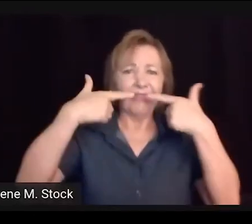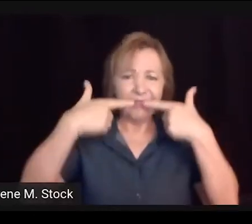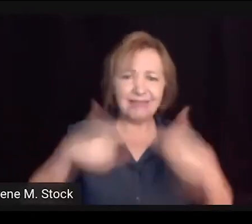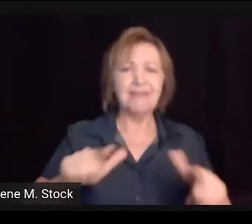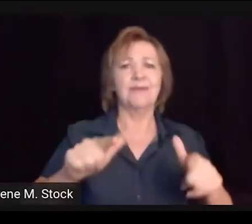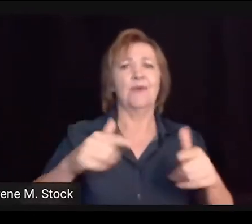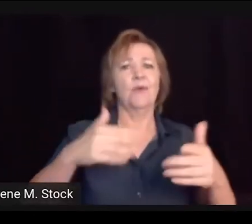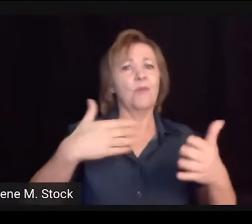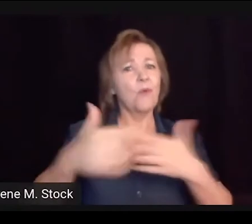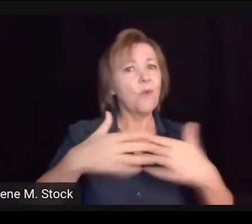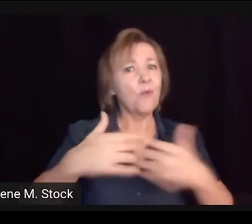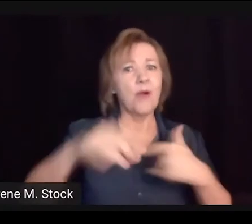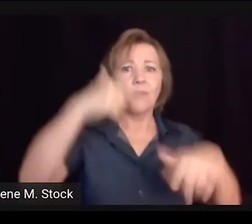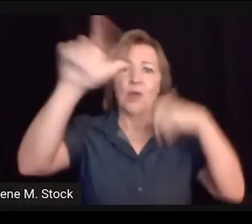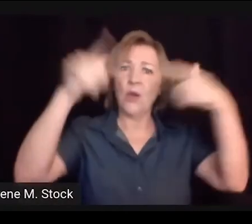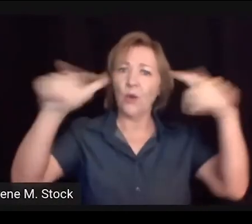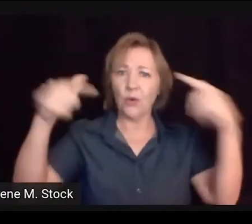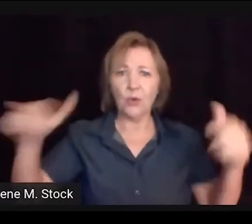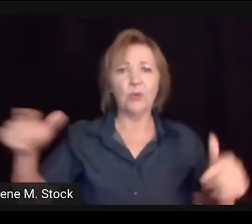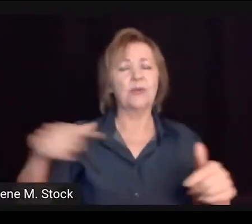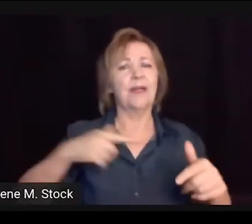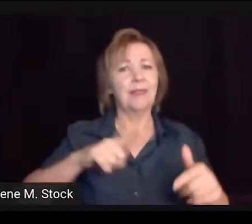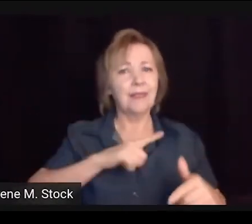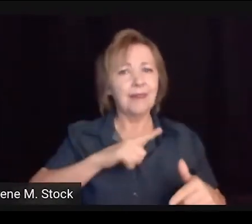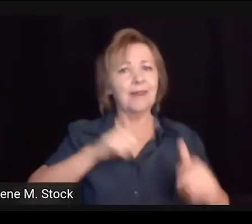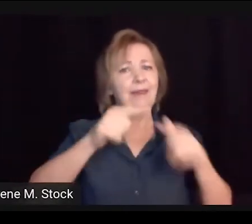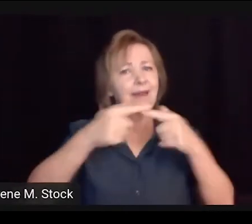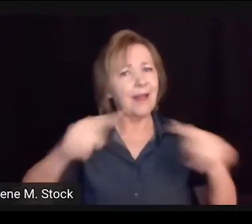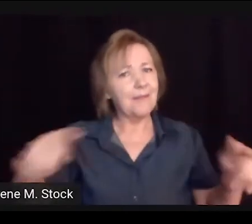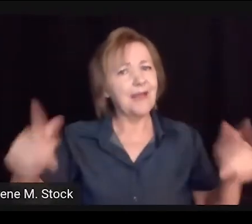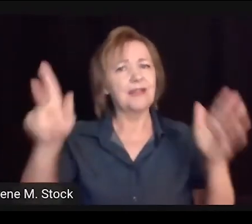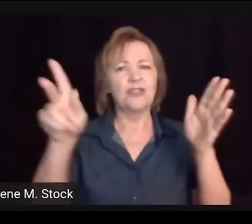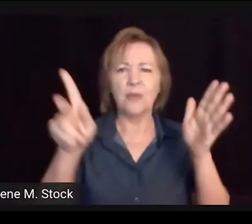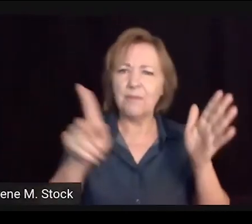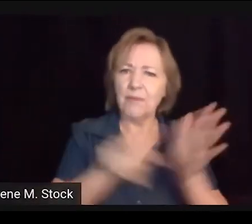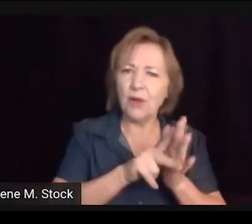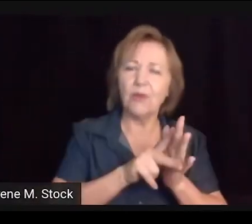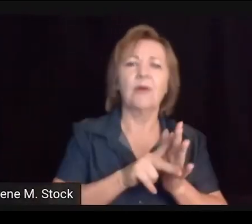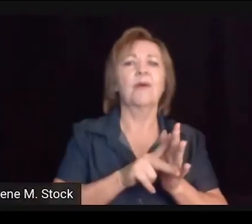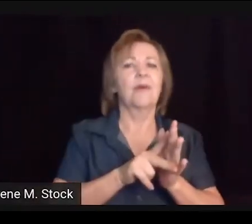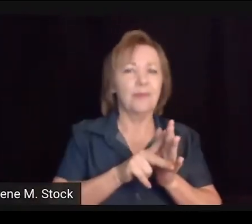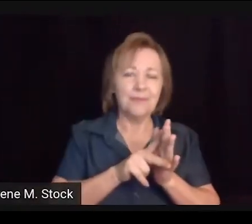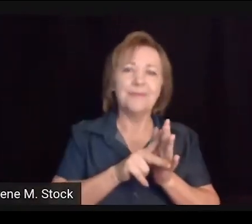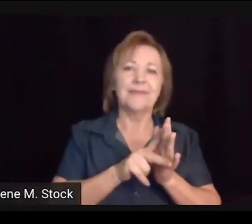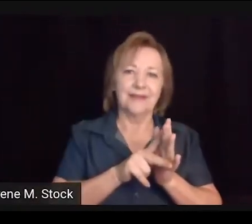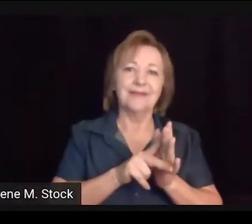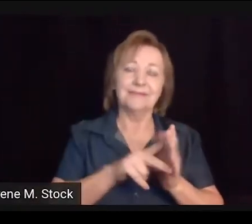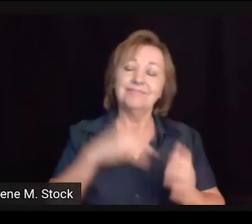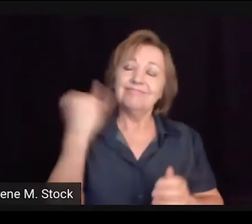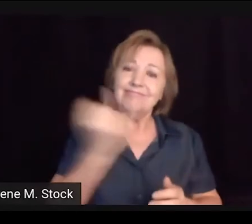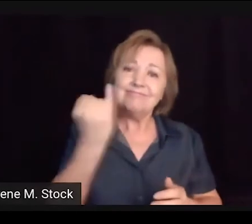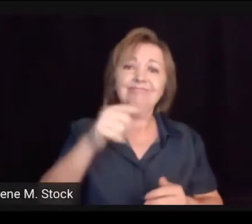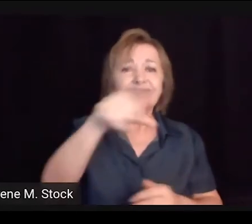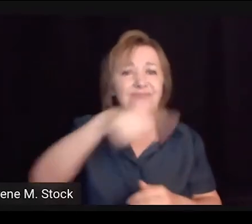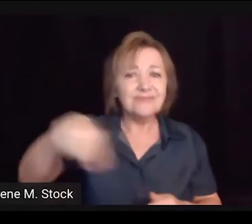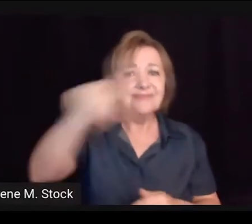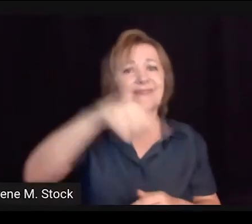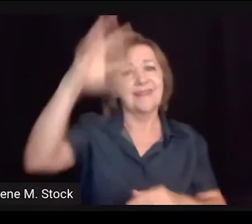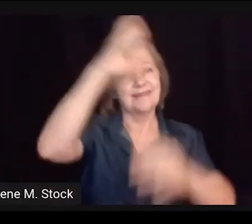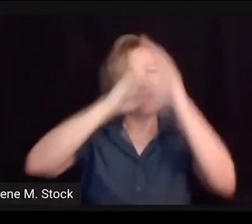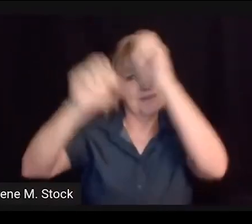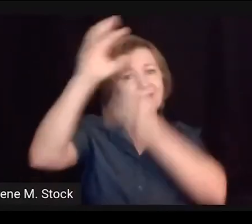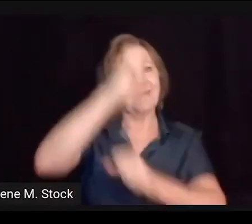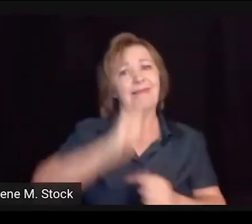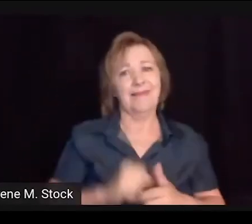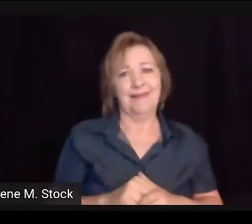gestos, não são gestos. A Libras é uma língua, né? Assim como outra língua, ela tem, ela